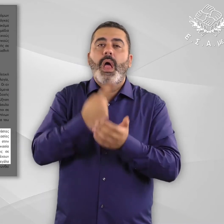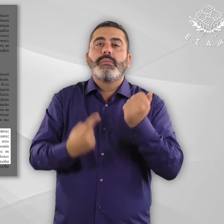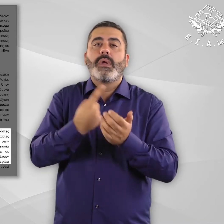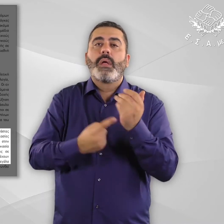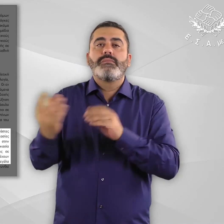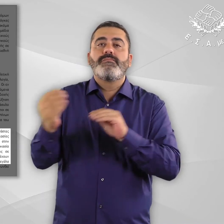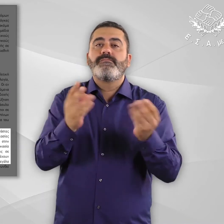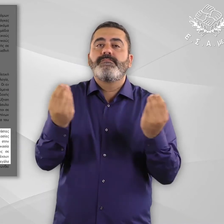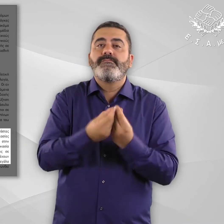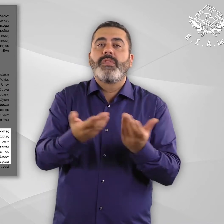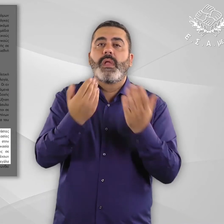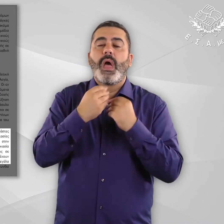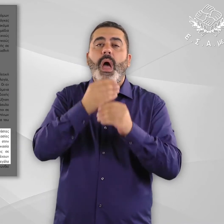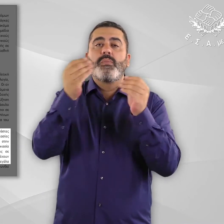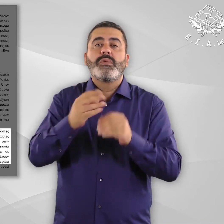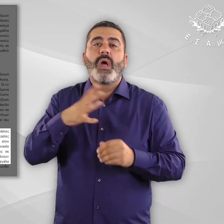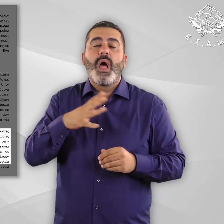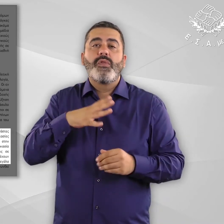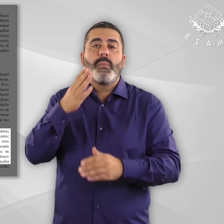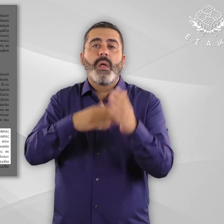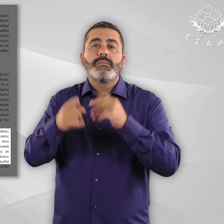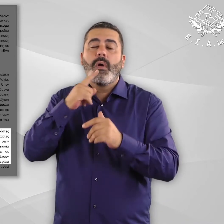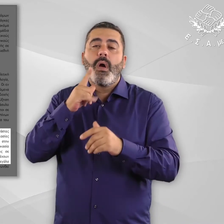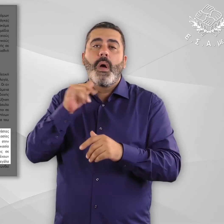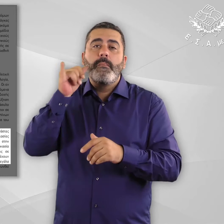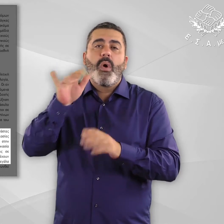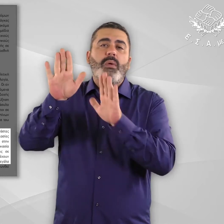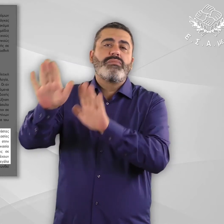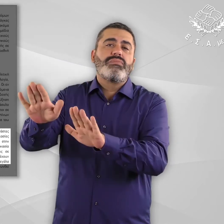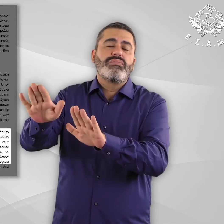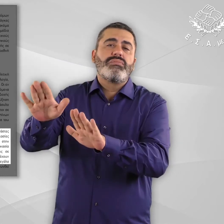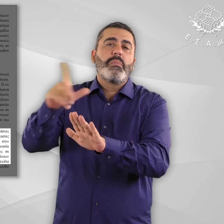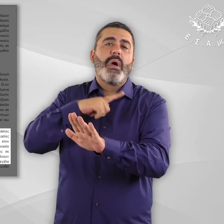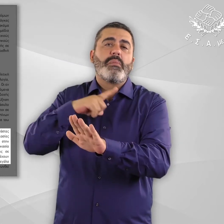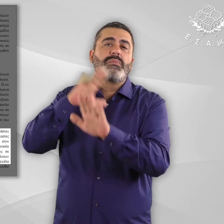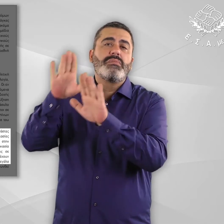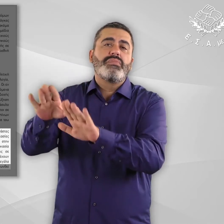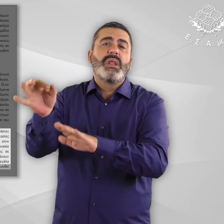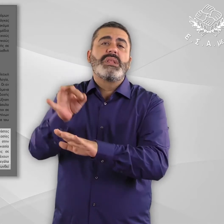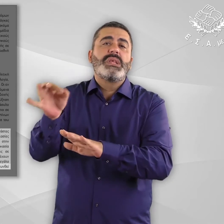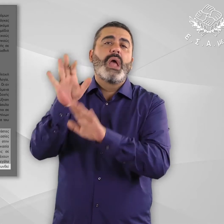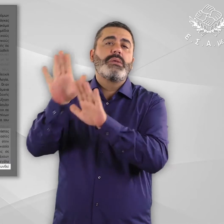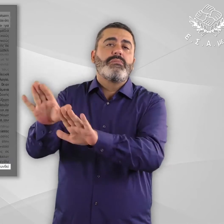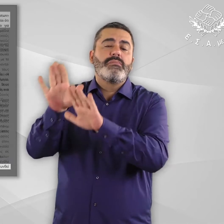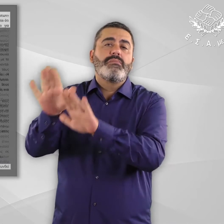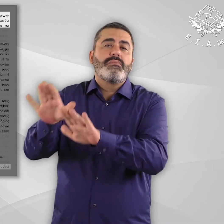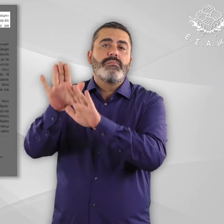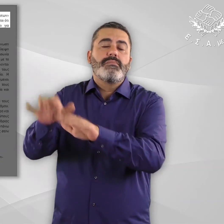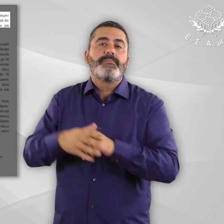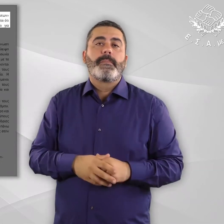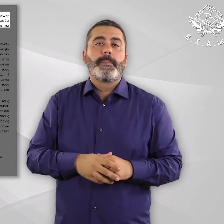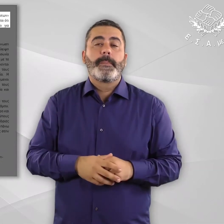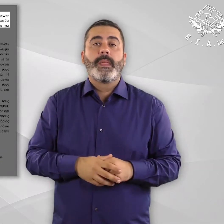έχουν ως αποτέλεσμα την παραμονή αυτών των ατόμων για μεγάλα χρονικά διαστήματα στα κίτ των νησιών. Παρότι έχει